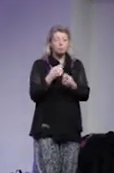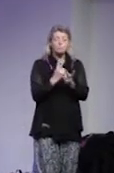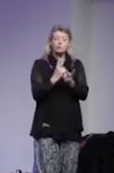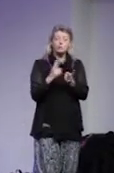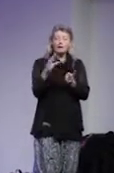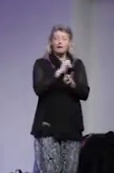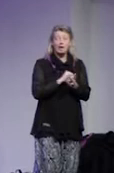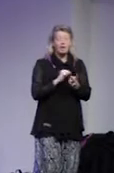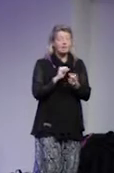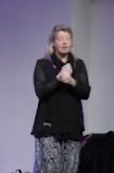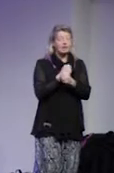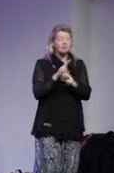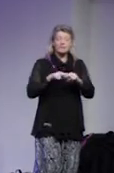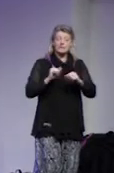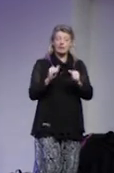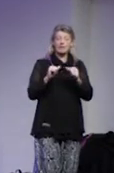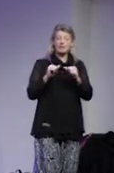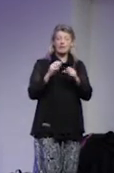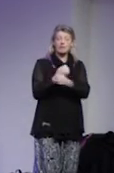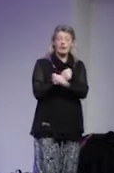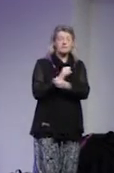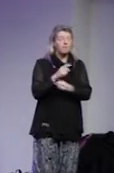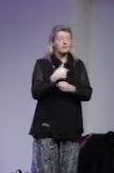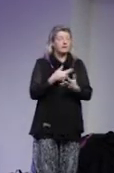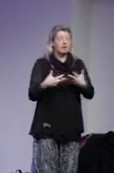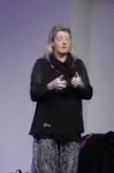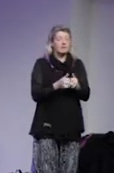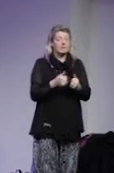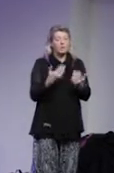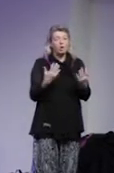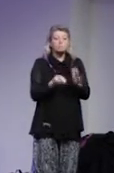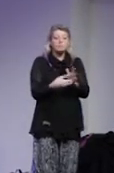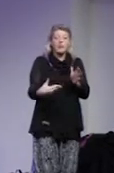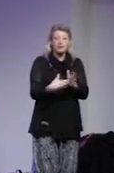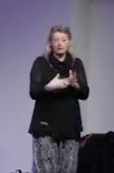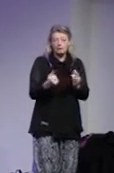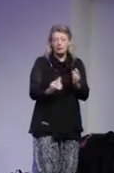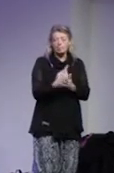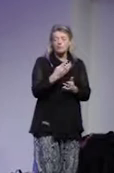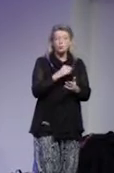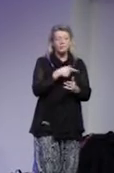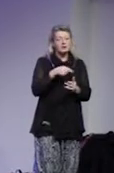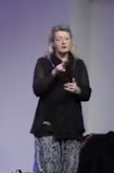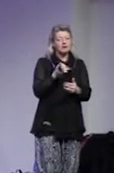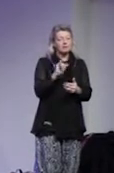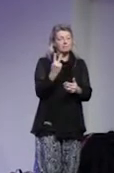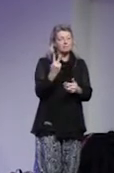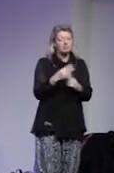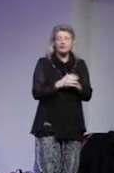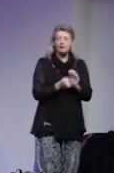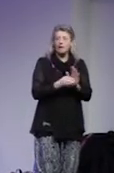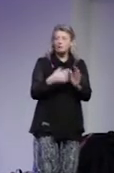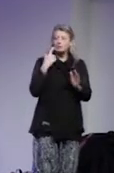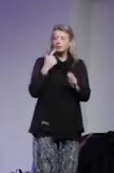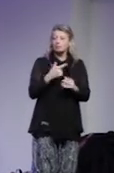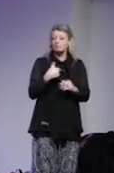världen vara radikaliserad och sitta i fängelse om vi inte gör någonting åt de grogrunder som finns. Då kallas vi naiva. Och därför så tänker